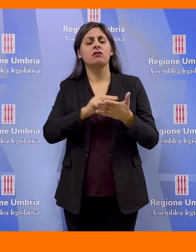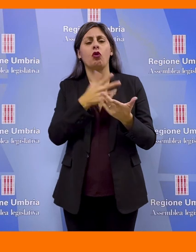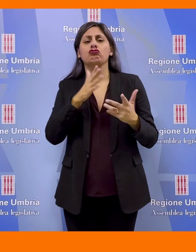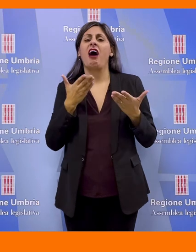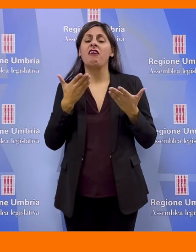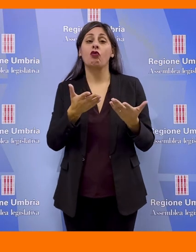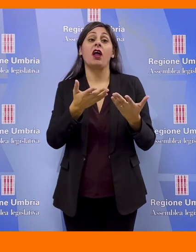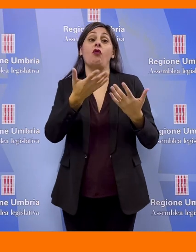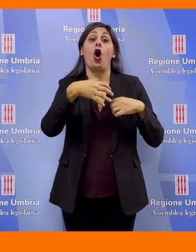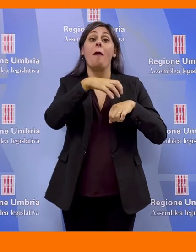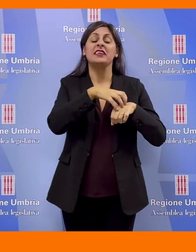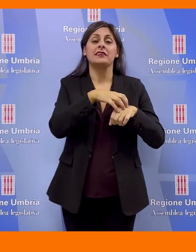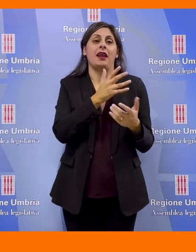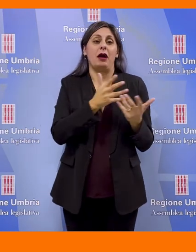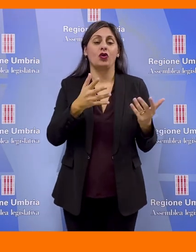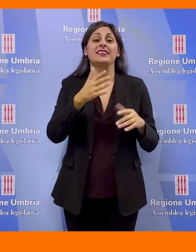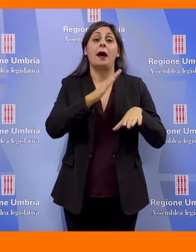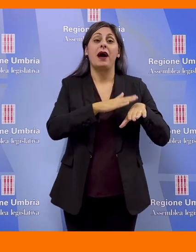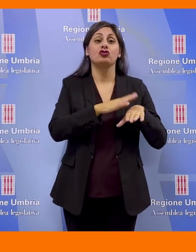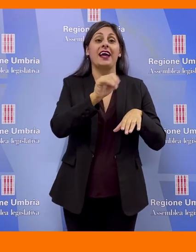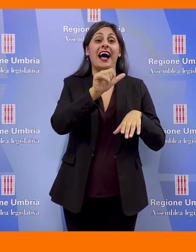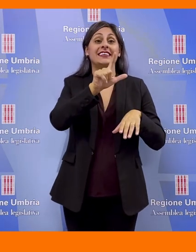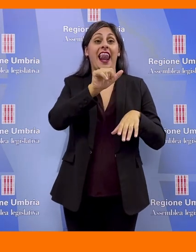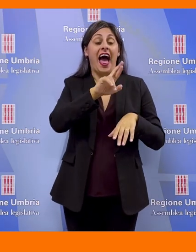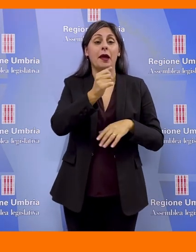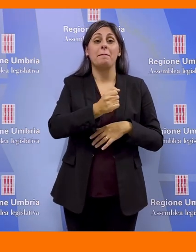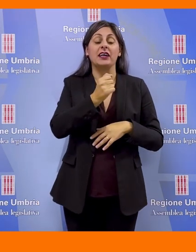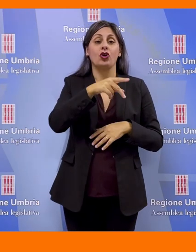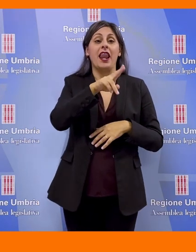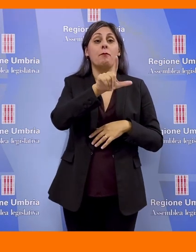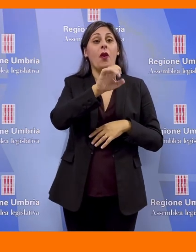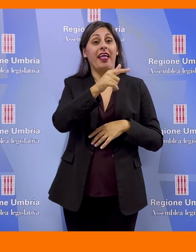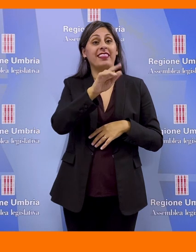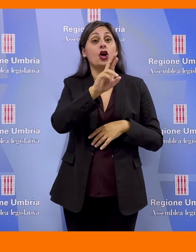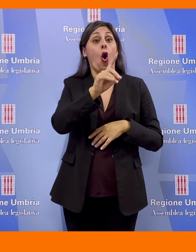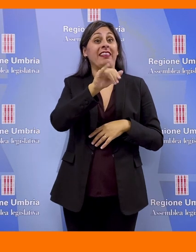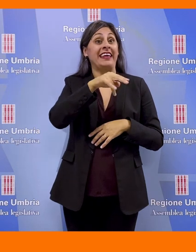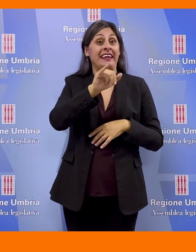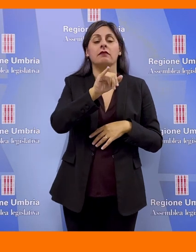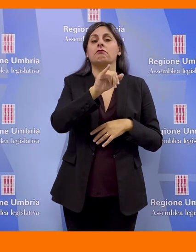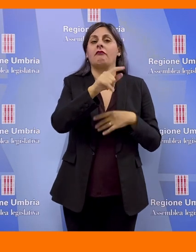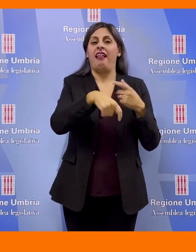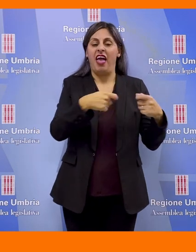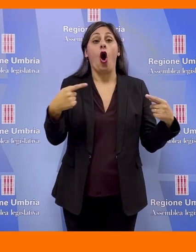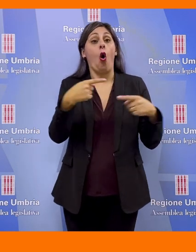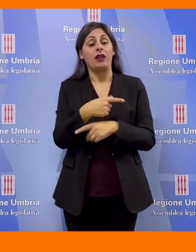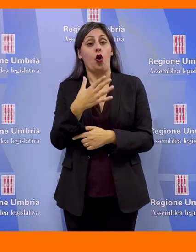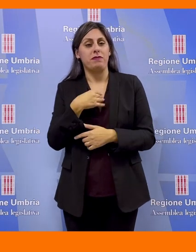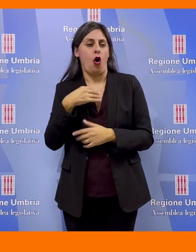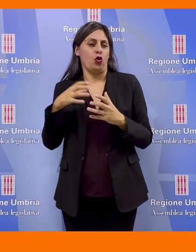Valerio Mancini con il voto favorevole dei commissari di maggioranza Mancini-Gassellari-Pastorelli-Puletti e Ronnini della Lega e il voto contrario di